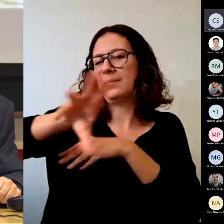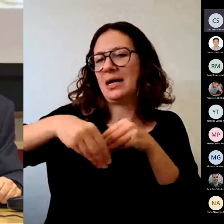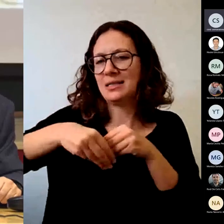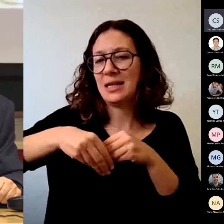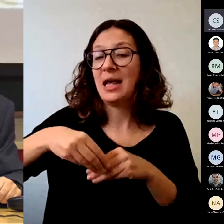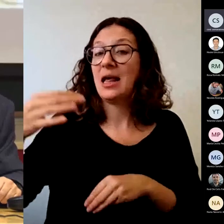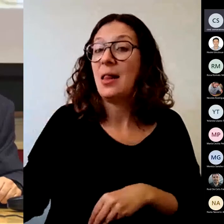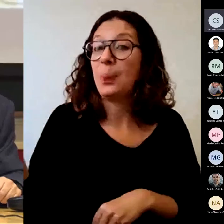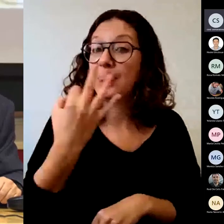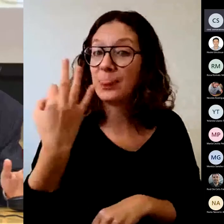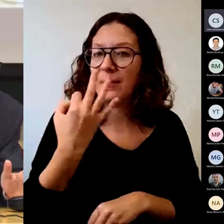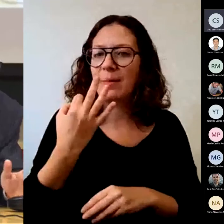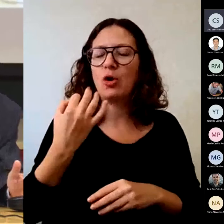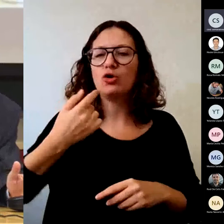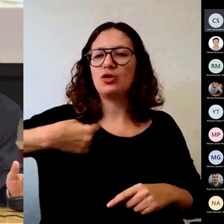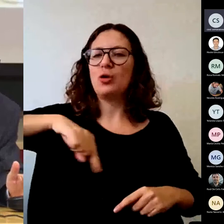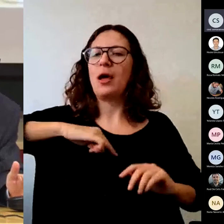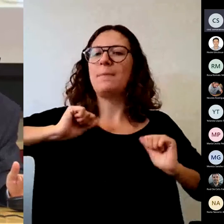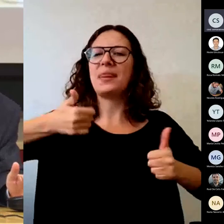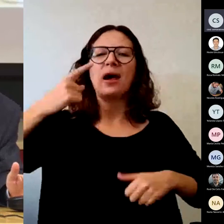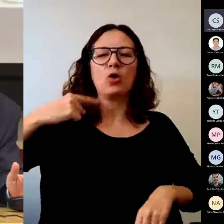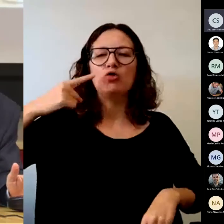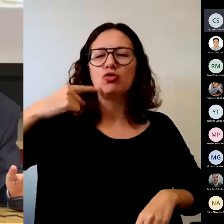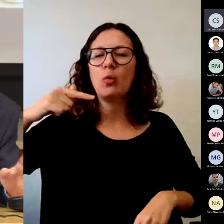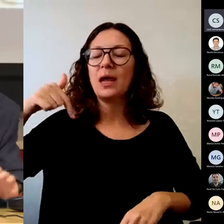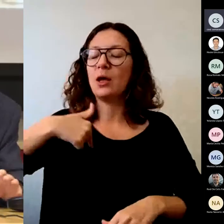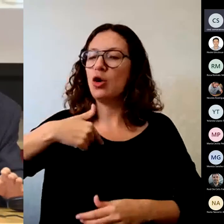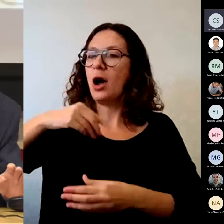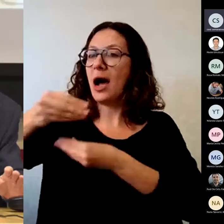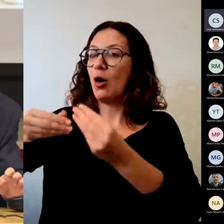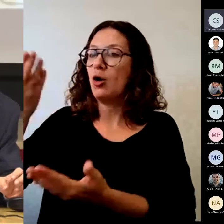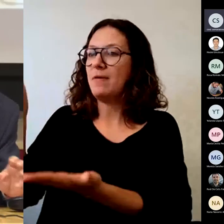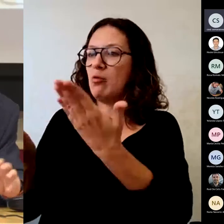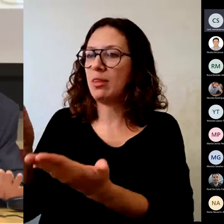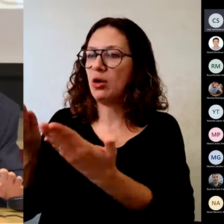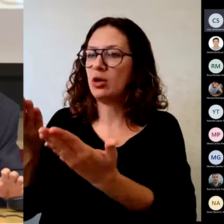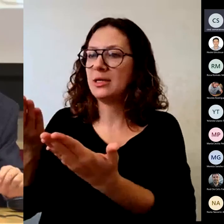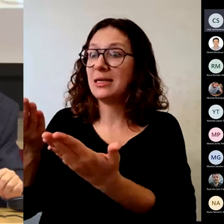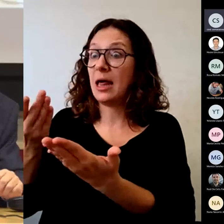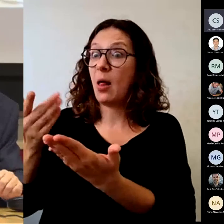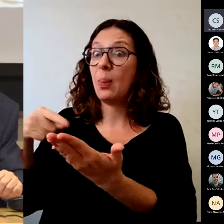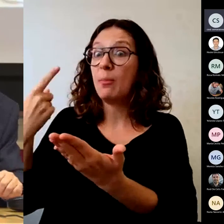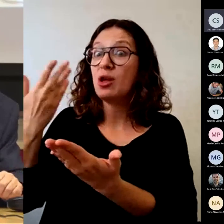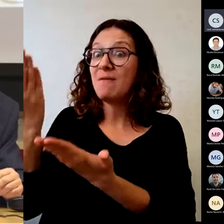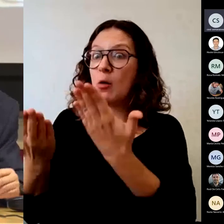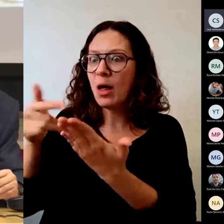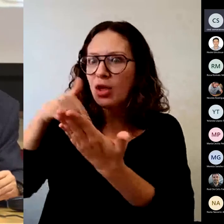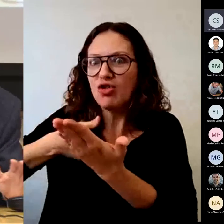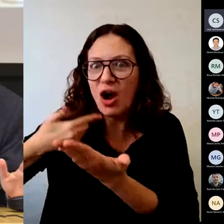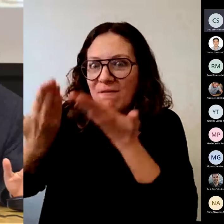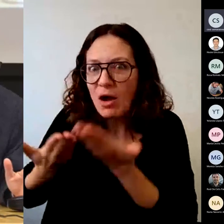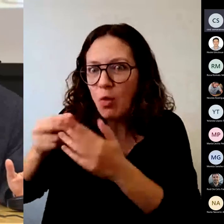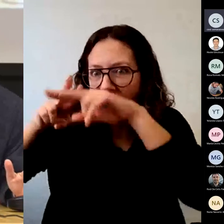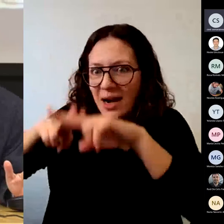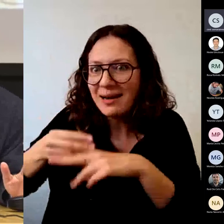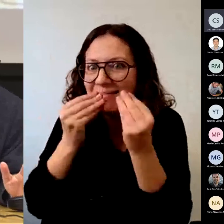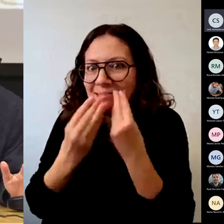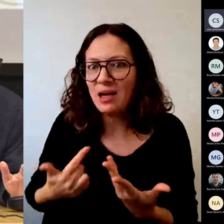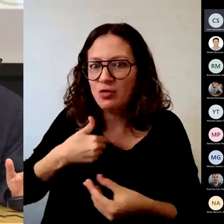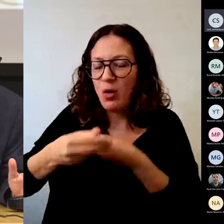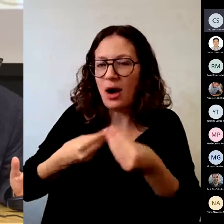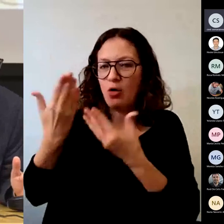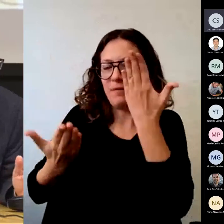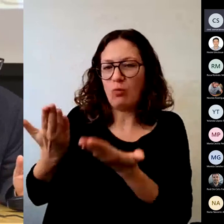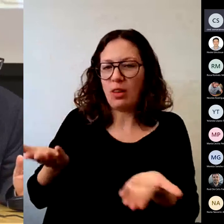no solamente las de múltiple opción tenemos que acostumbrarnos a ver qué preguntas no ha